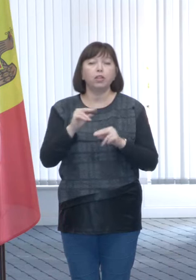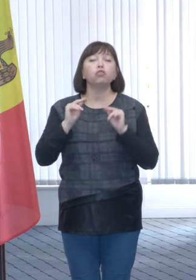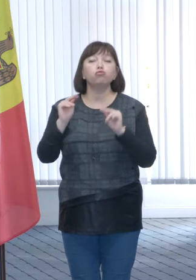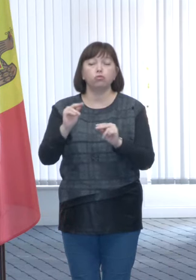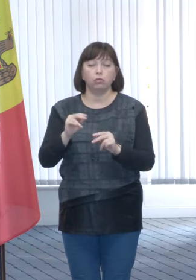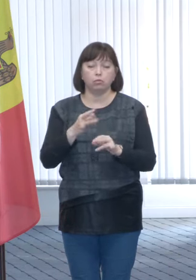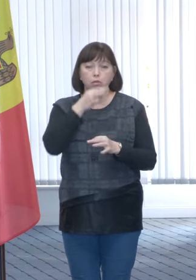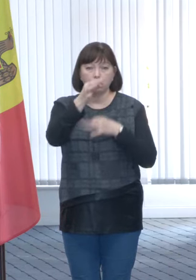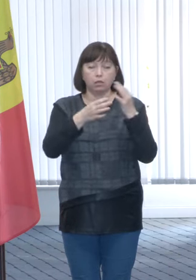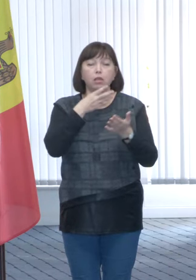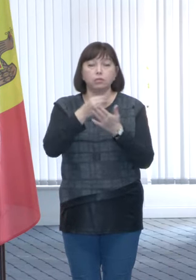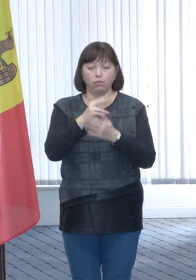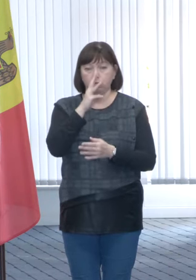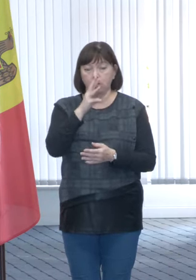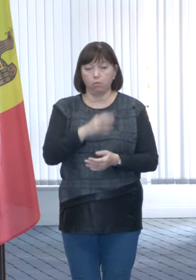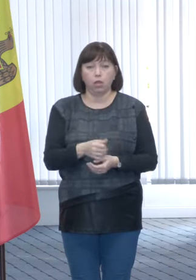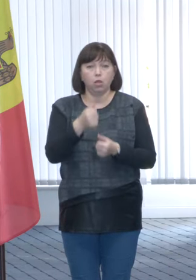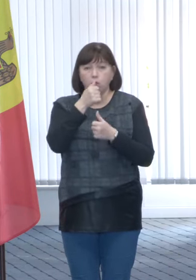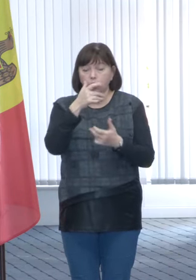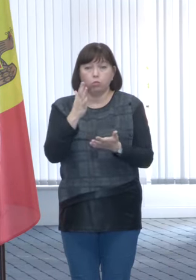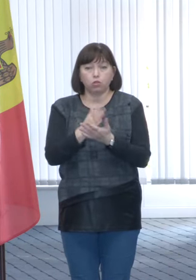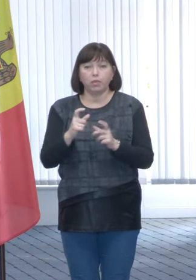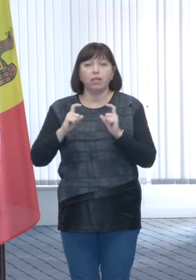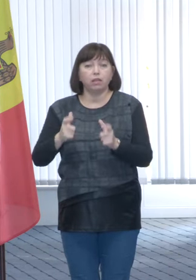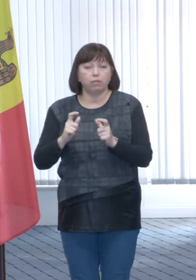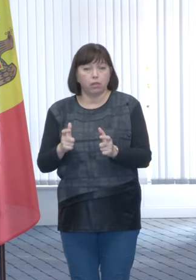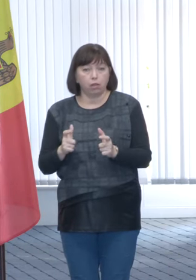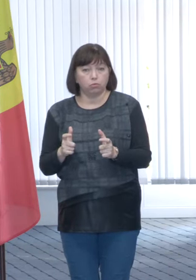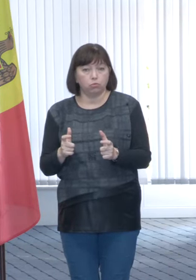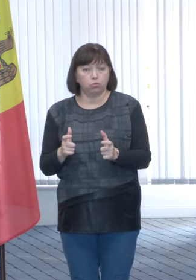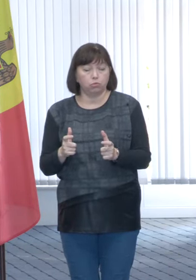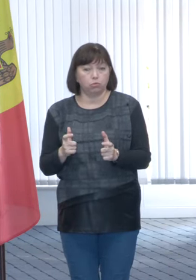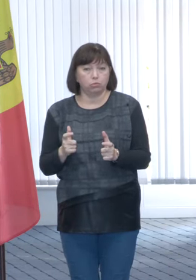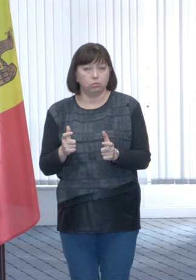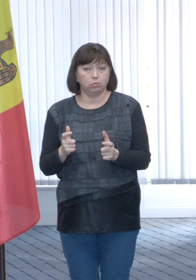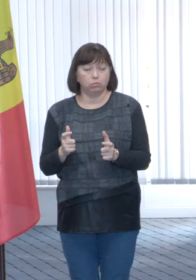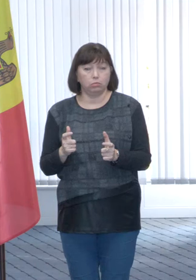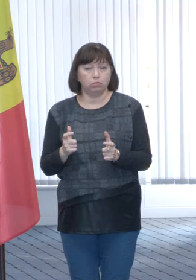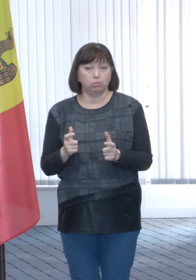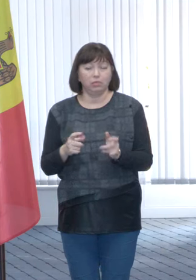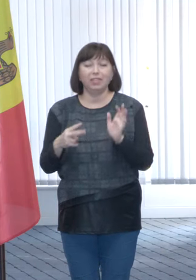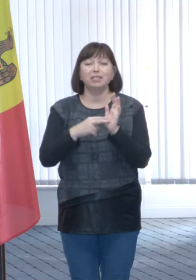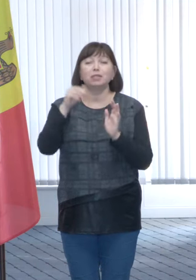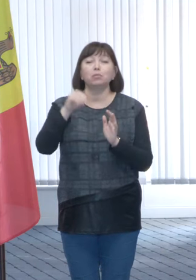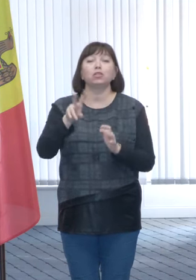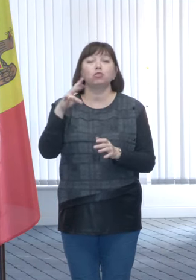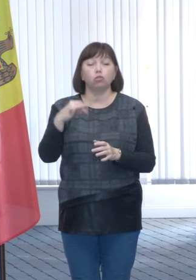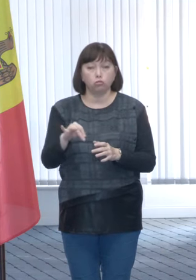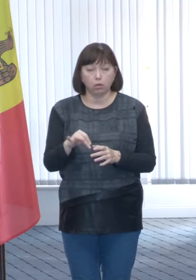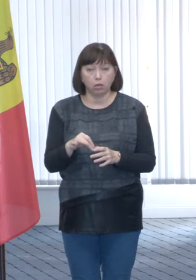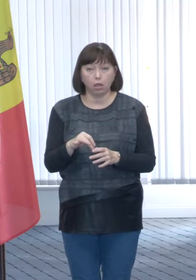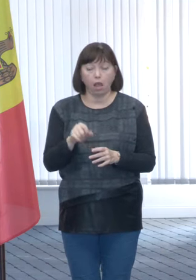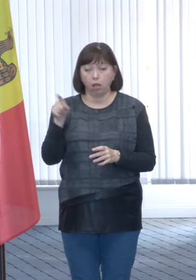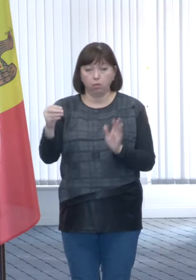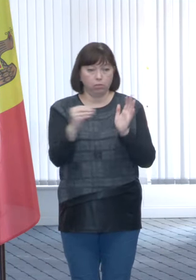gospodărie. Deci nu poți să ai o factură de, nu știu, șapte mii de lei când